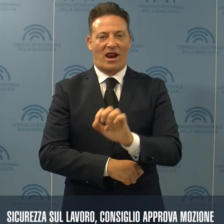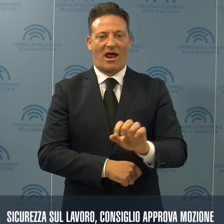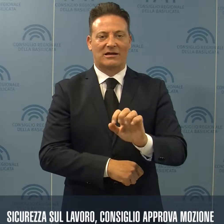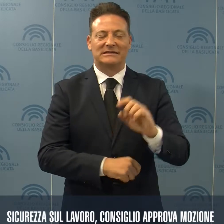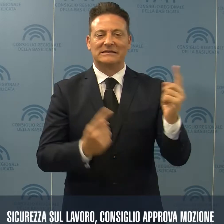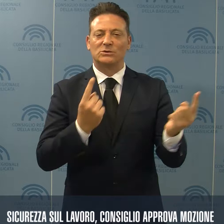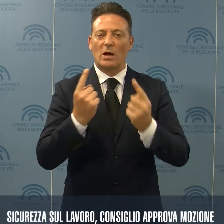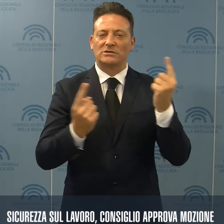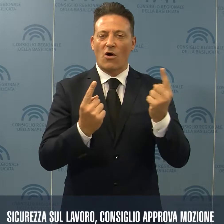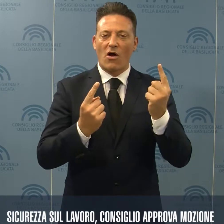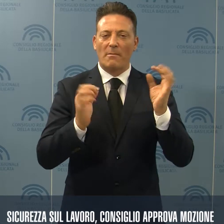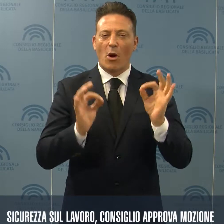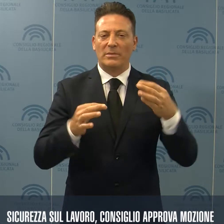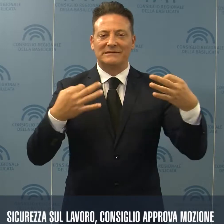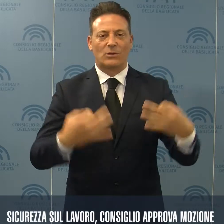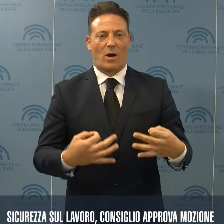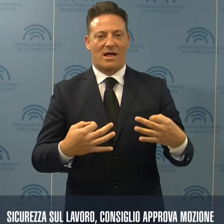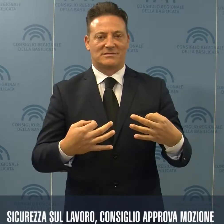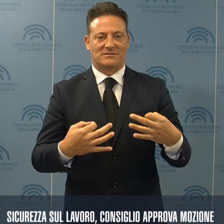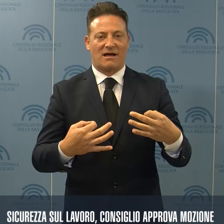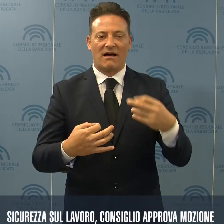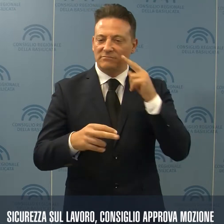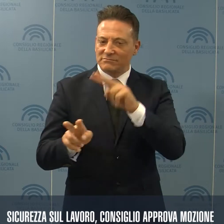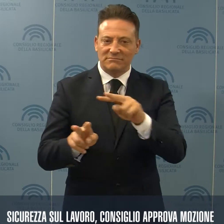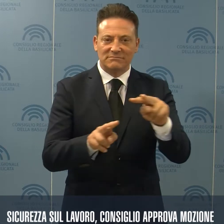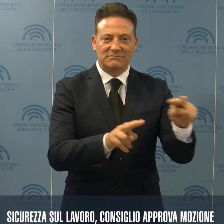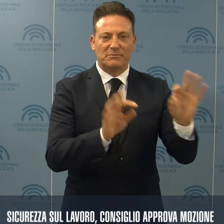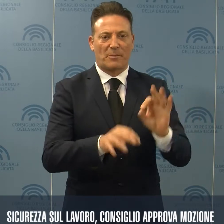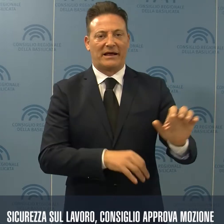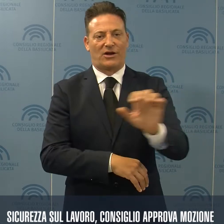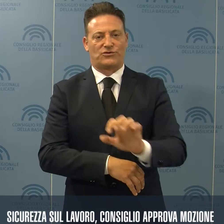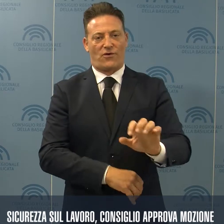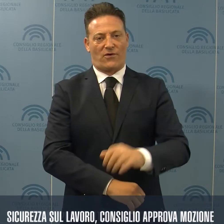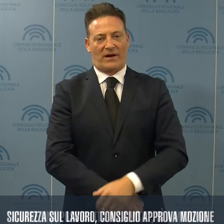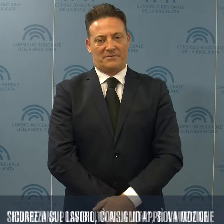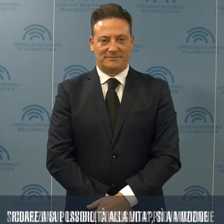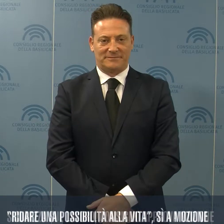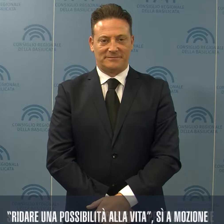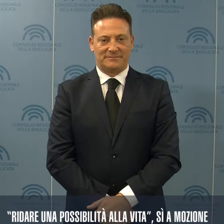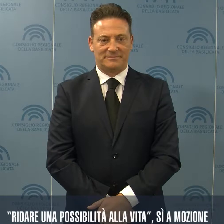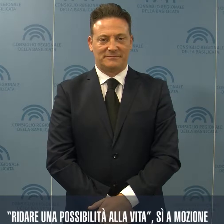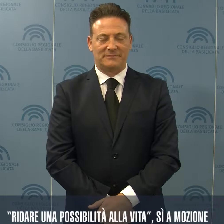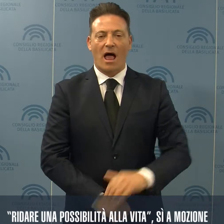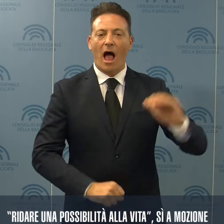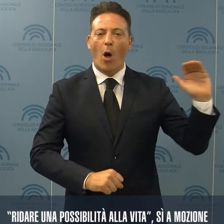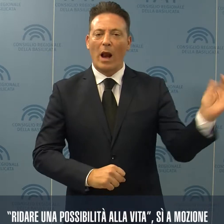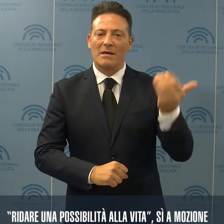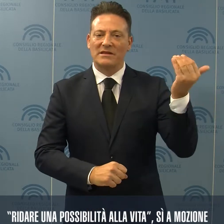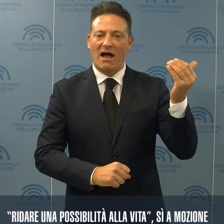condizioni di sicurezza riscontrate nella nostra regione. Si ha l'unanimità anche per la